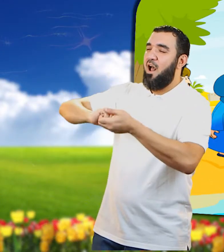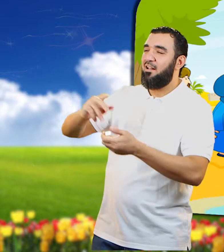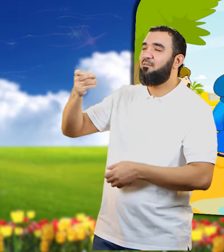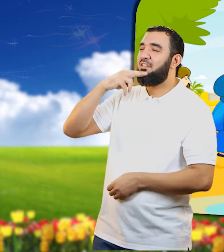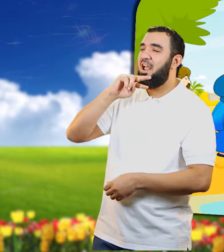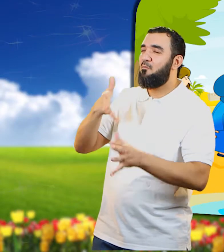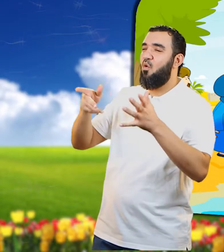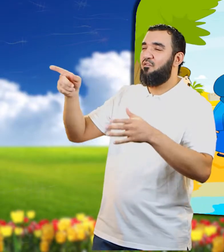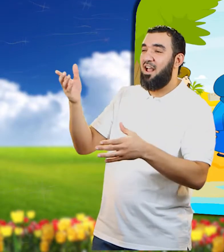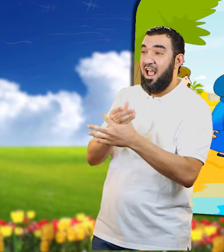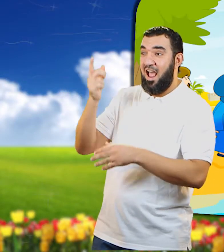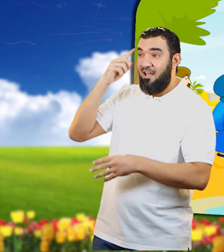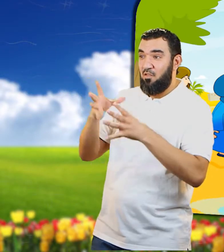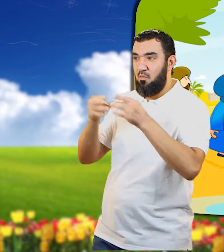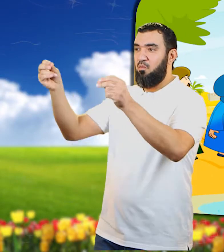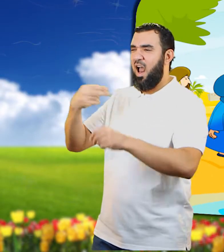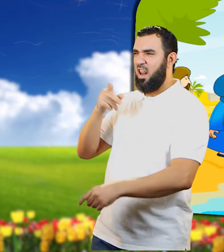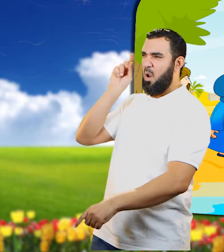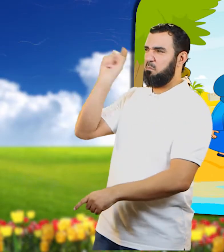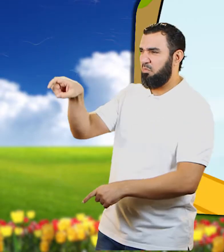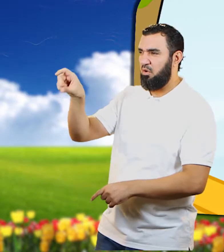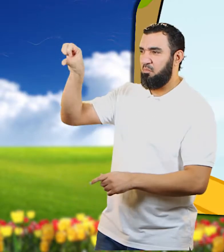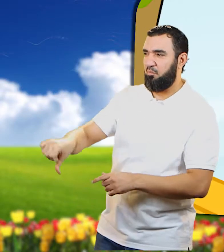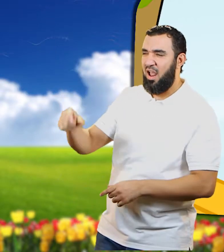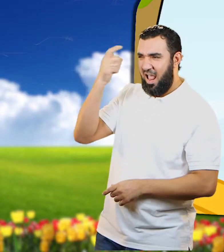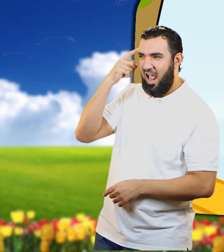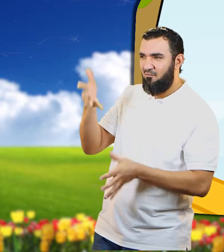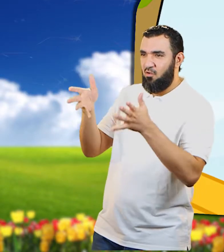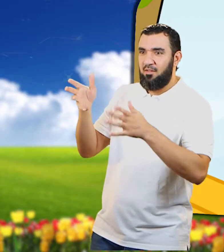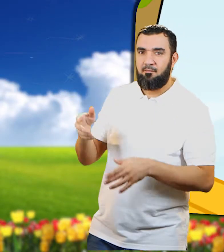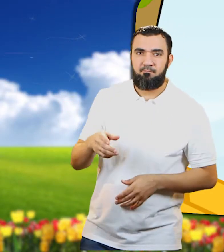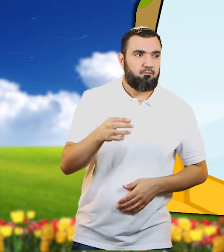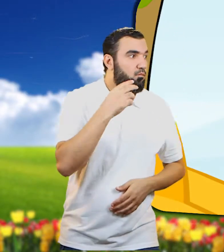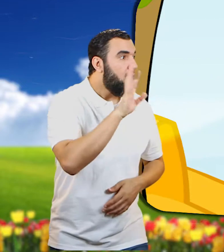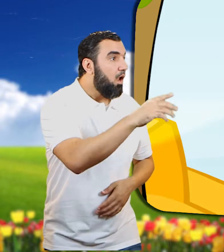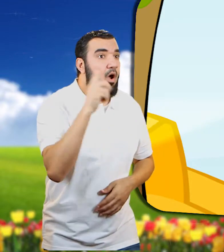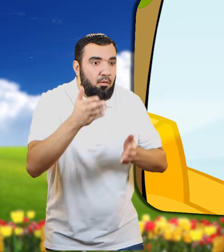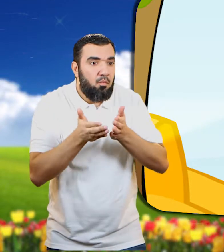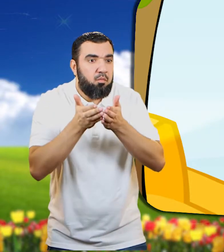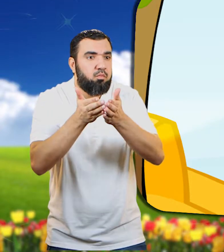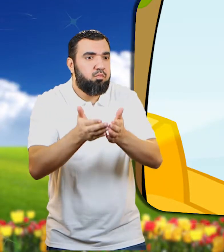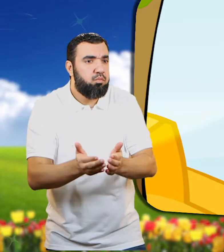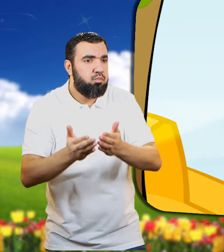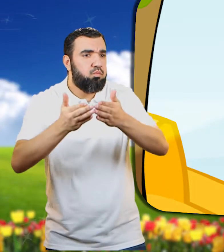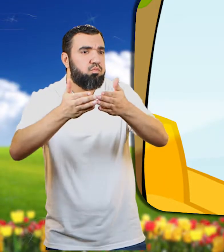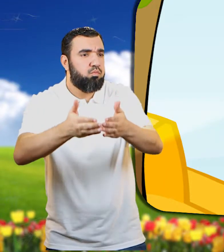لانه يعرف انني ساهزمه انظروا الى القارب في النار ان فيه عالمنا الجليل